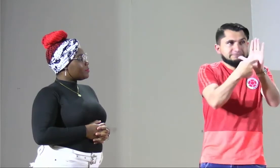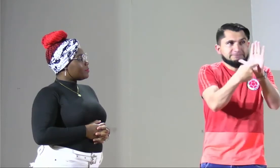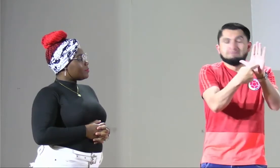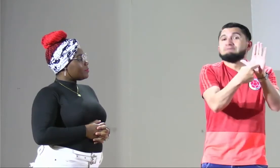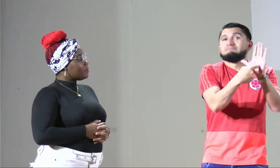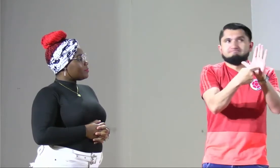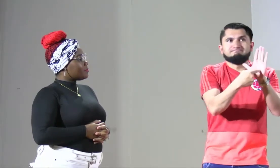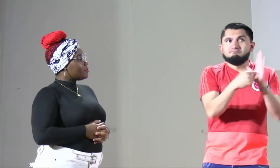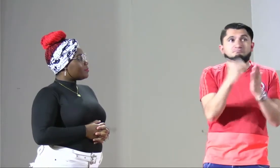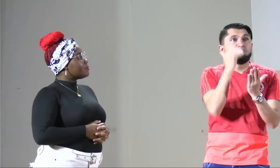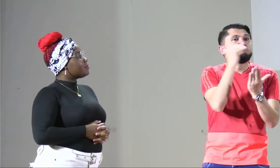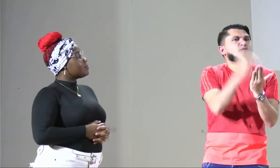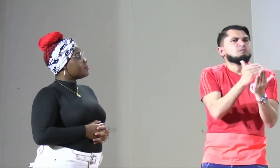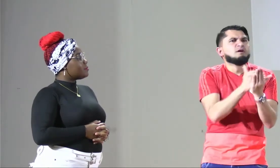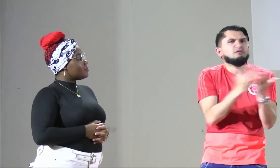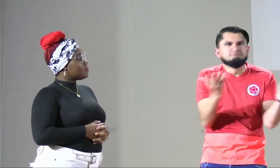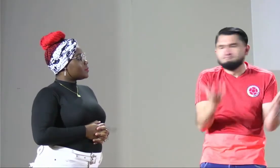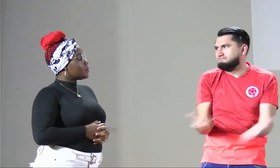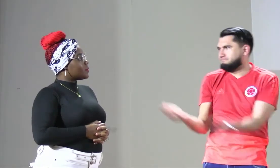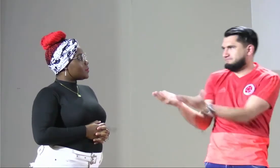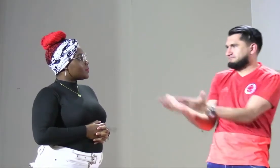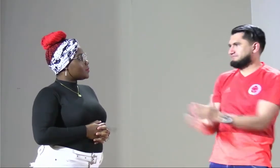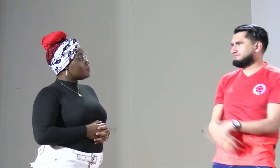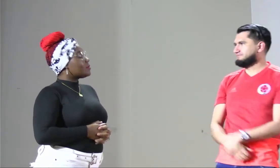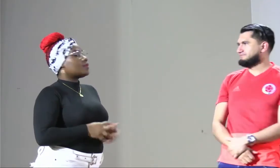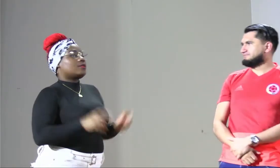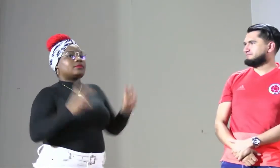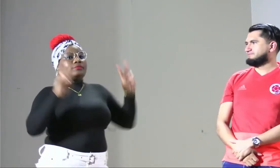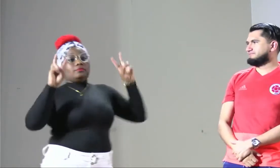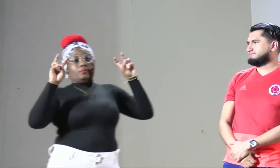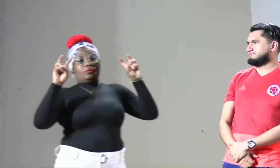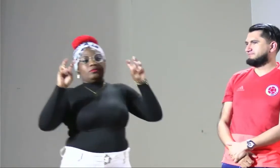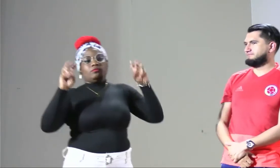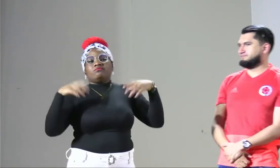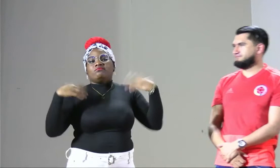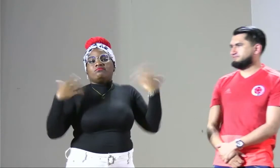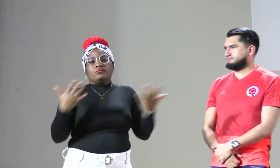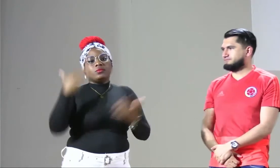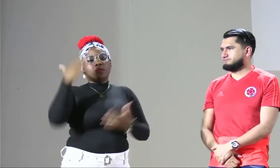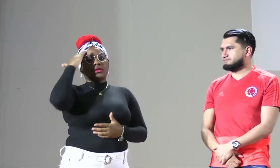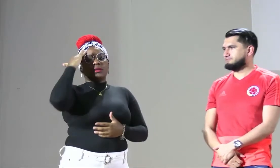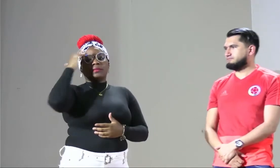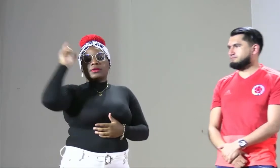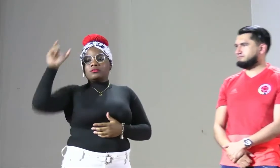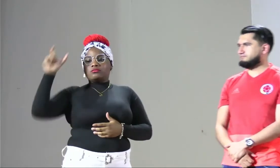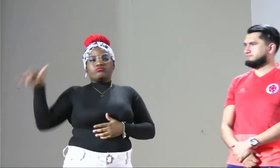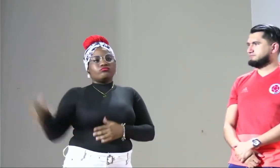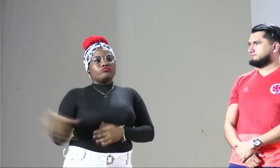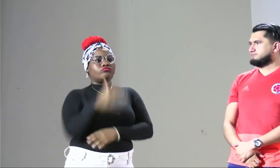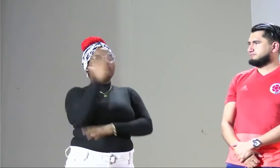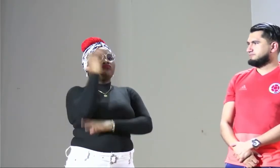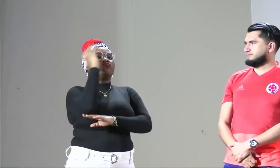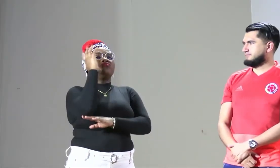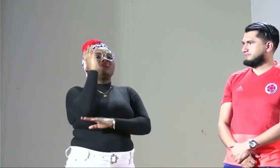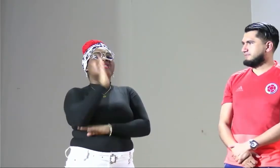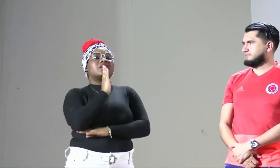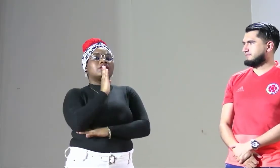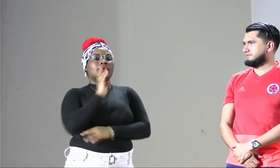último día. Un día de mucho impacto y del cual Daniel nos comentará el programa. Claro que sí. Nuestro tema a